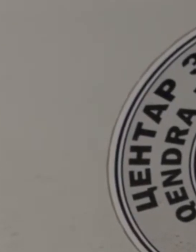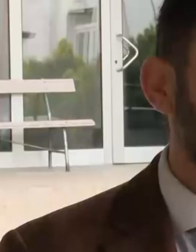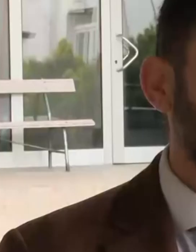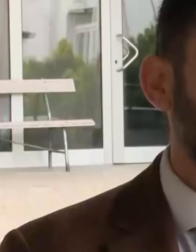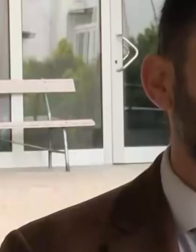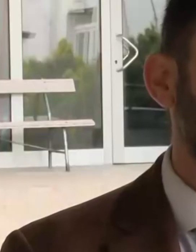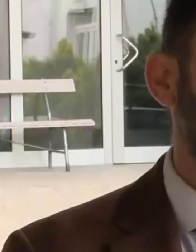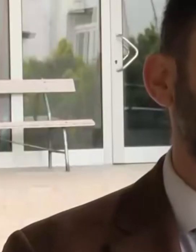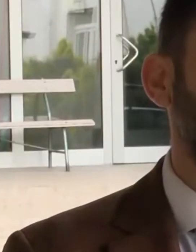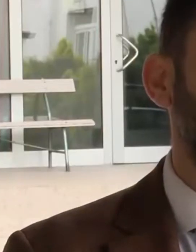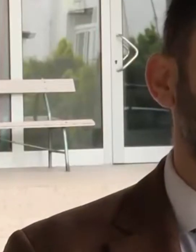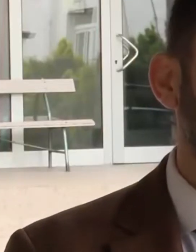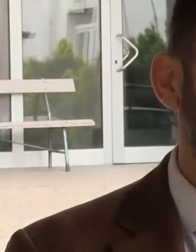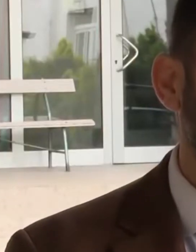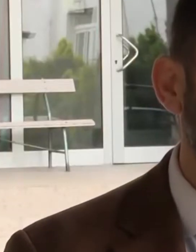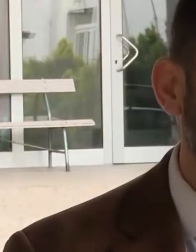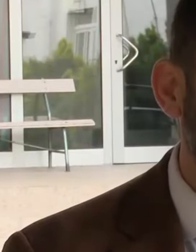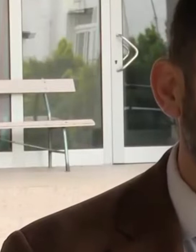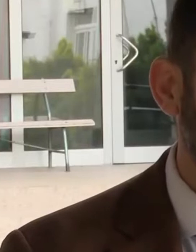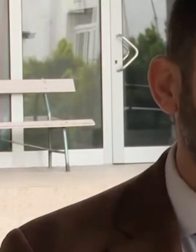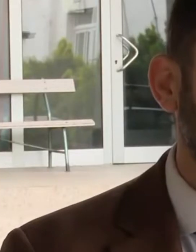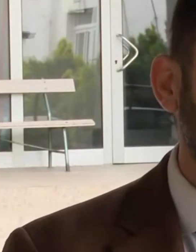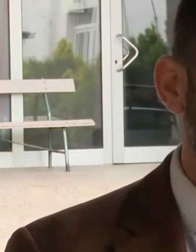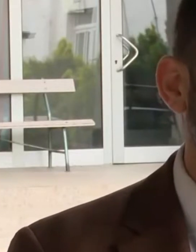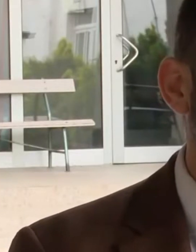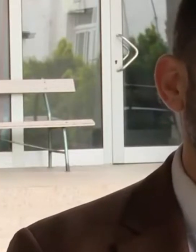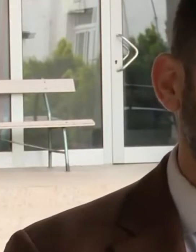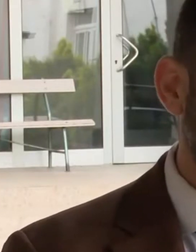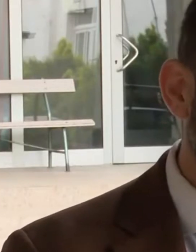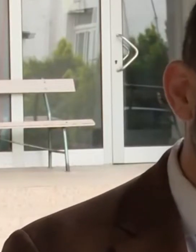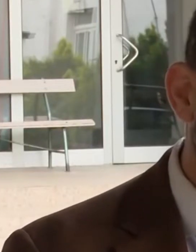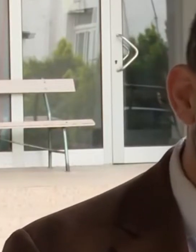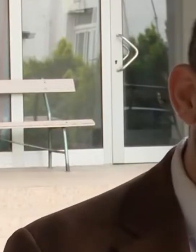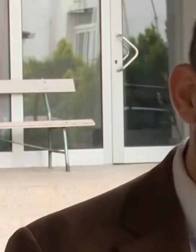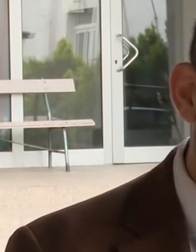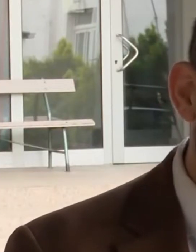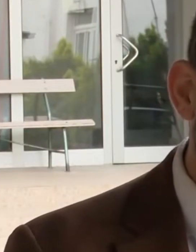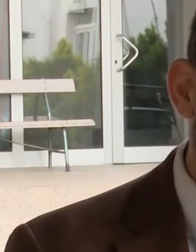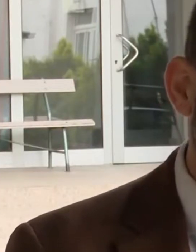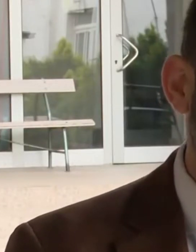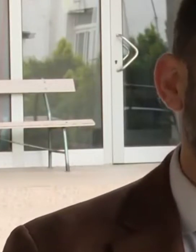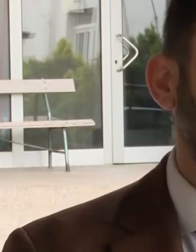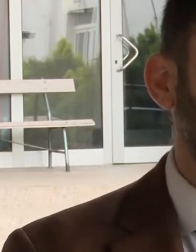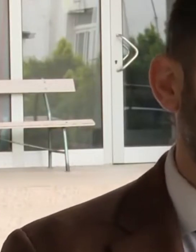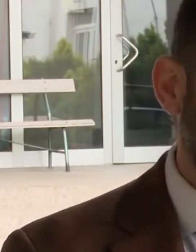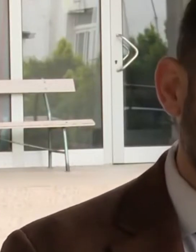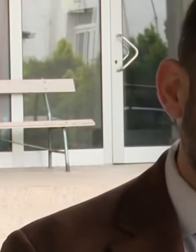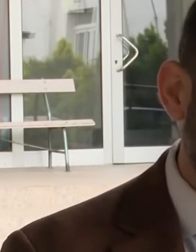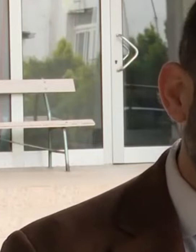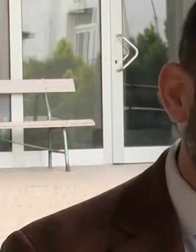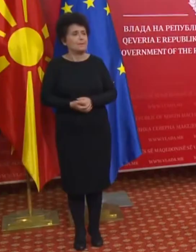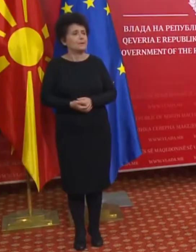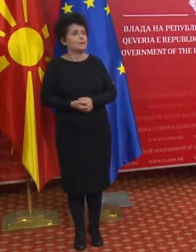mar vendim për hapje në kufive pa test, pësërë dhe karantin. Deklaratën e këtil të Ziberit, Ministri Filipqe e cilësoj si retorik